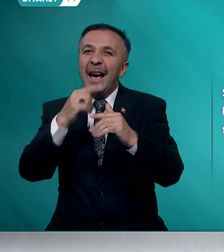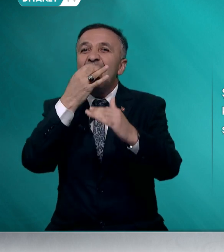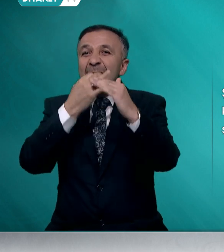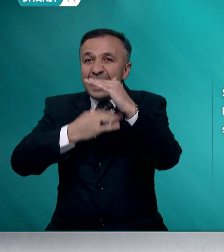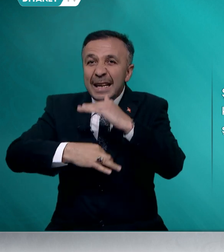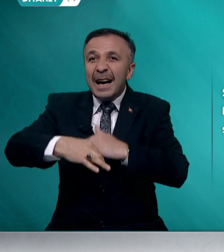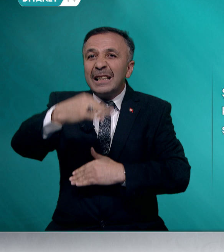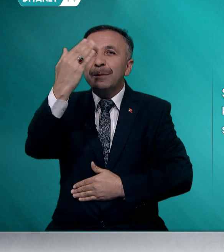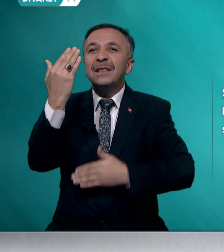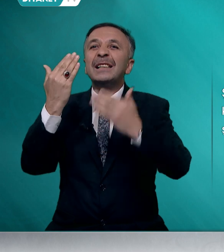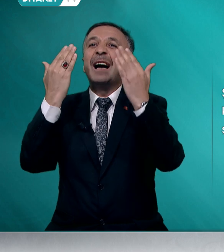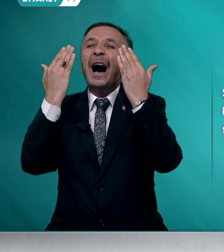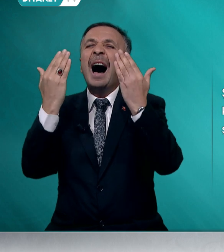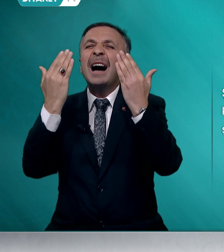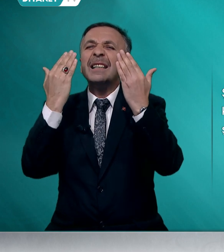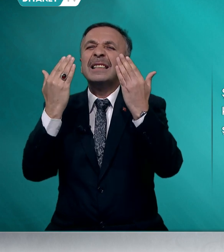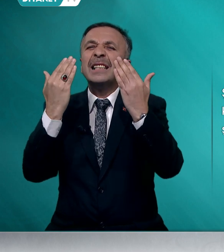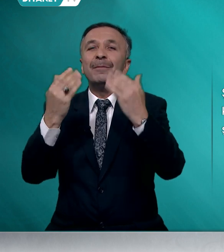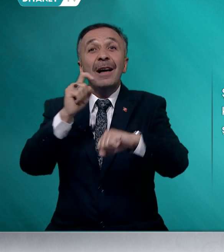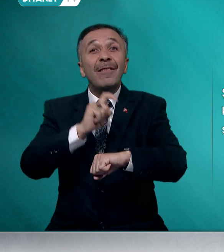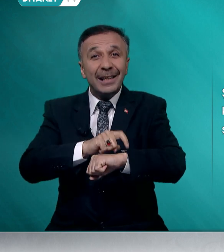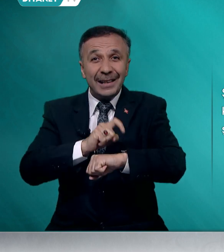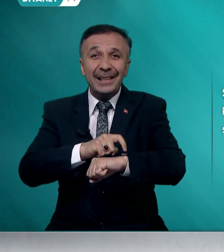niyazımızı arz etme vaktidir.